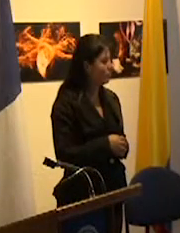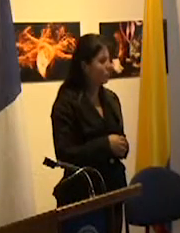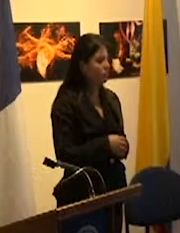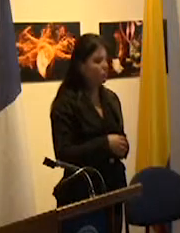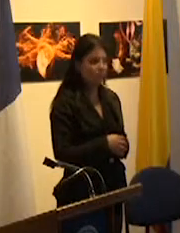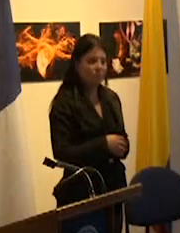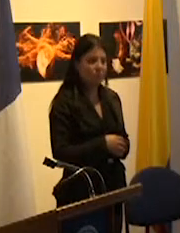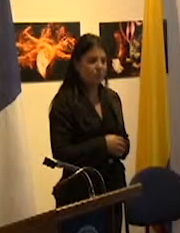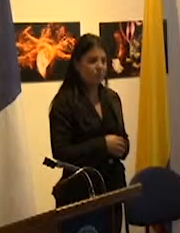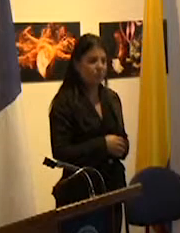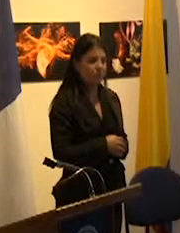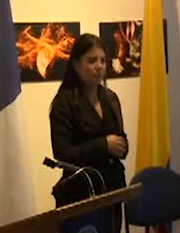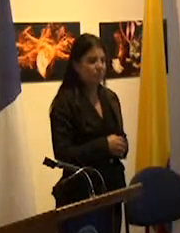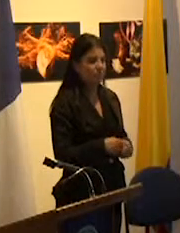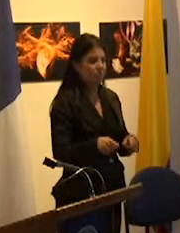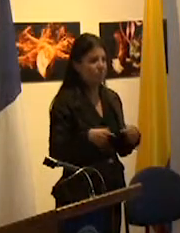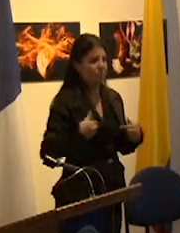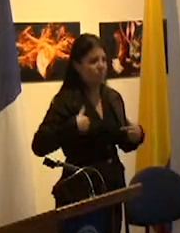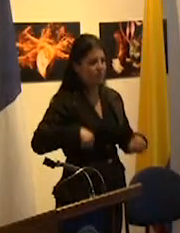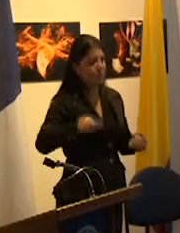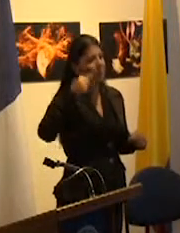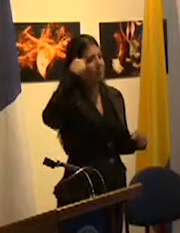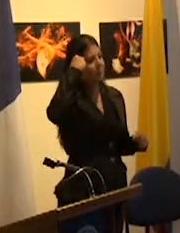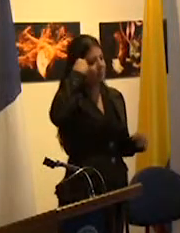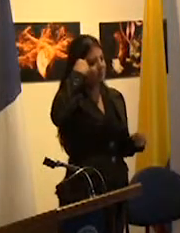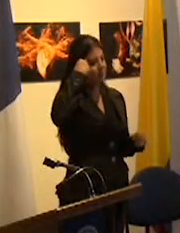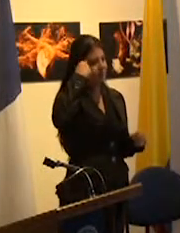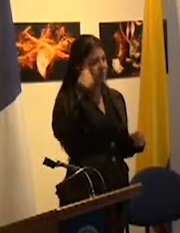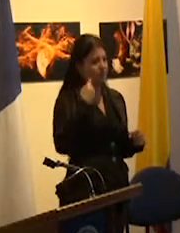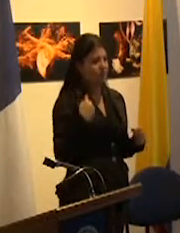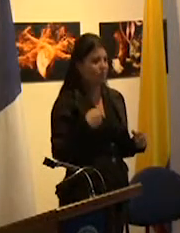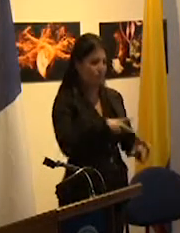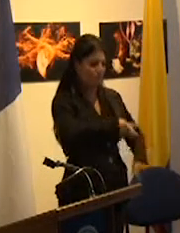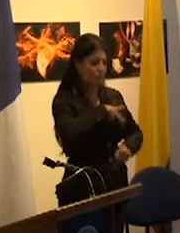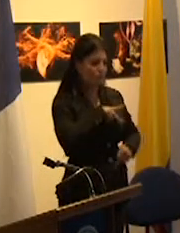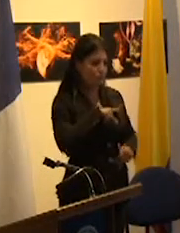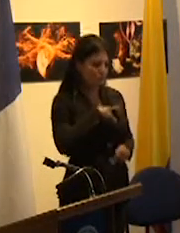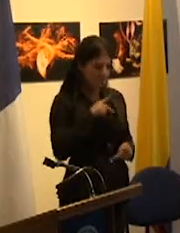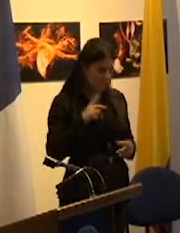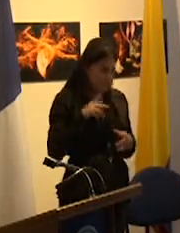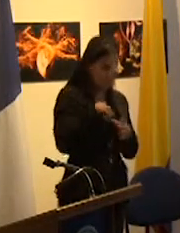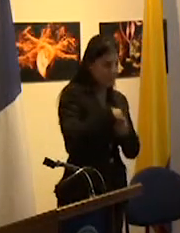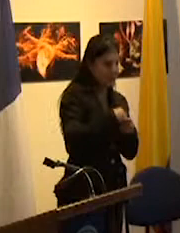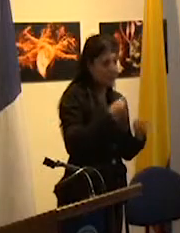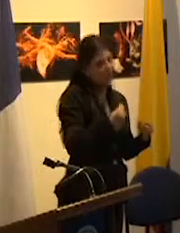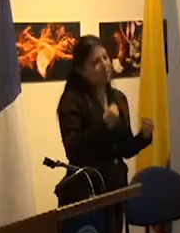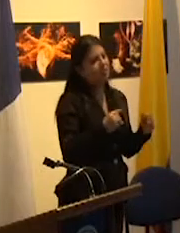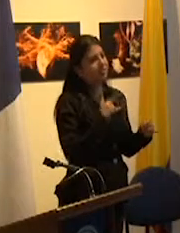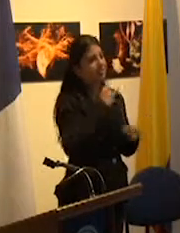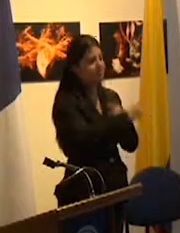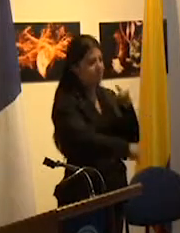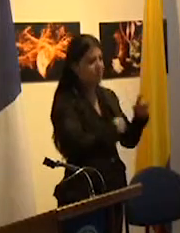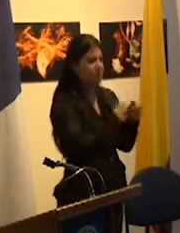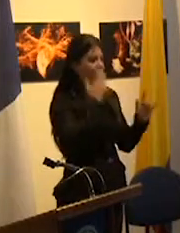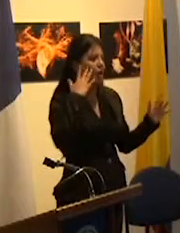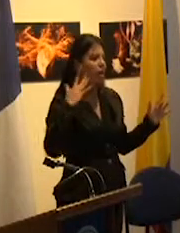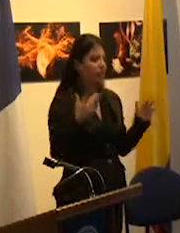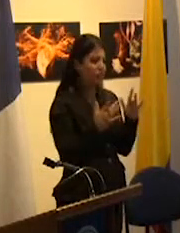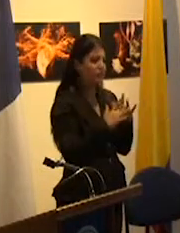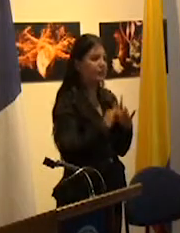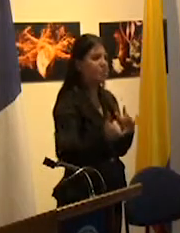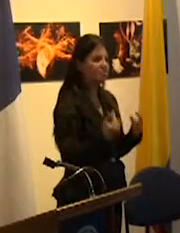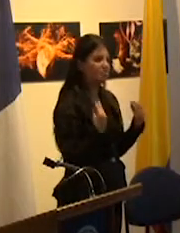de pertenencia con proyección al universal humano a los efectos de alcanzar tanto la autoconservación